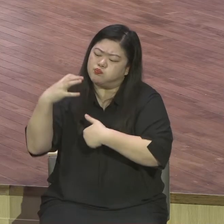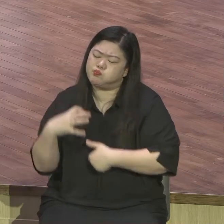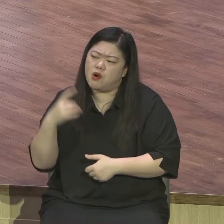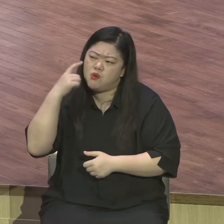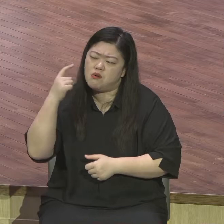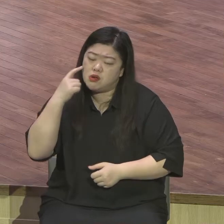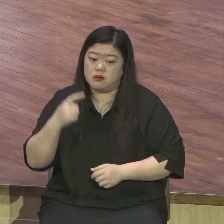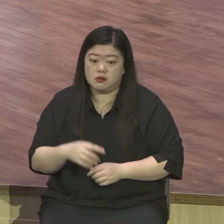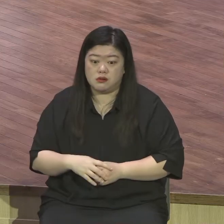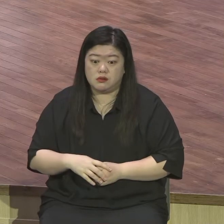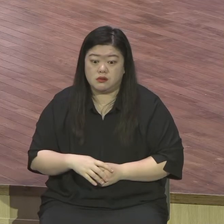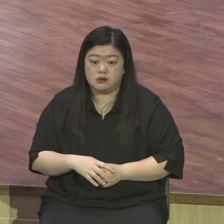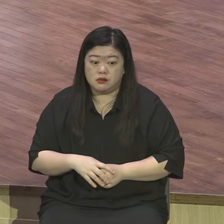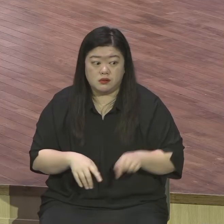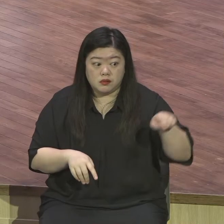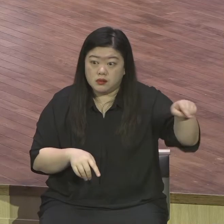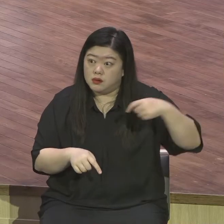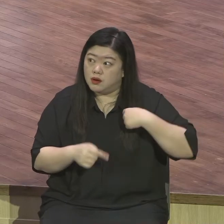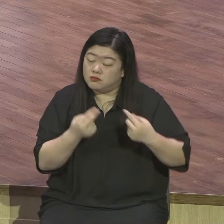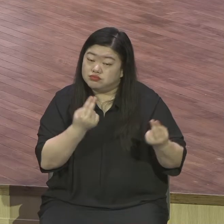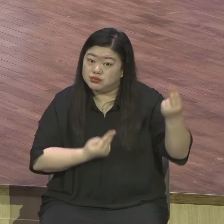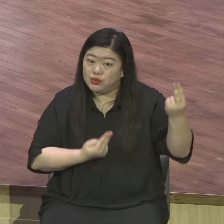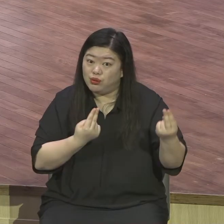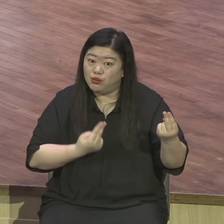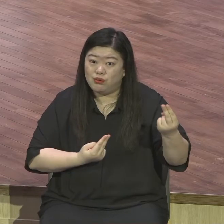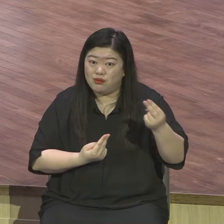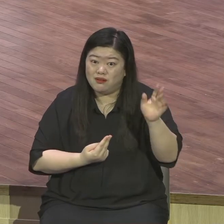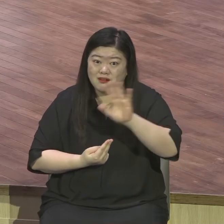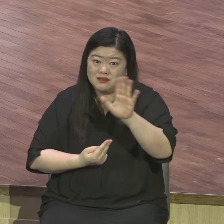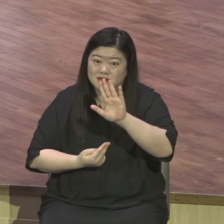자꾸 비교하면 그 순간 그